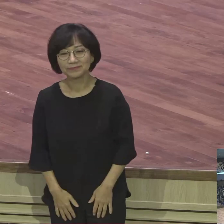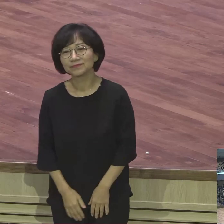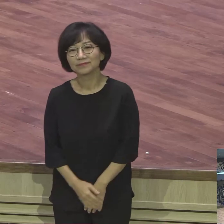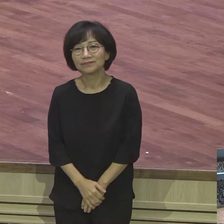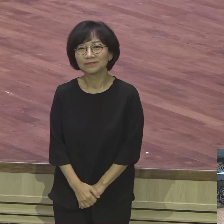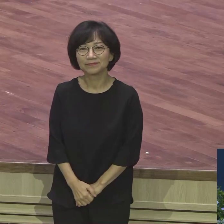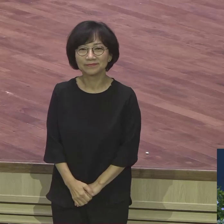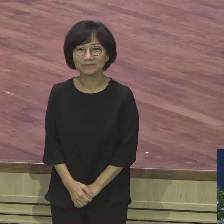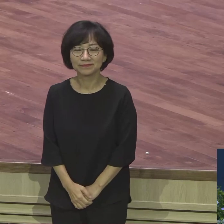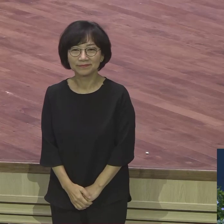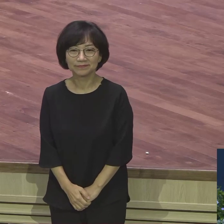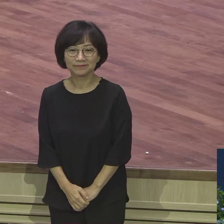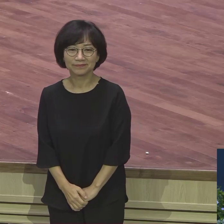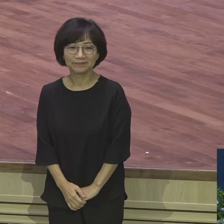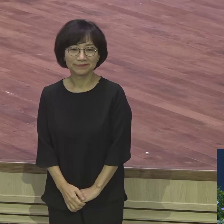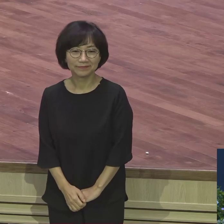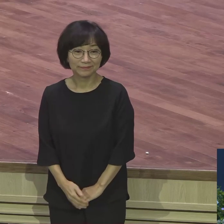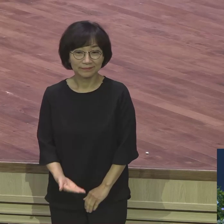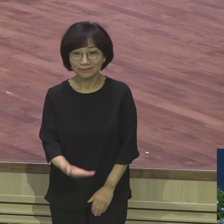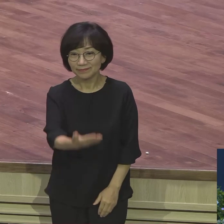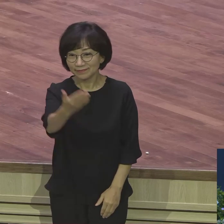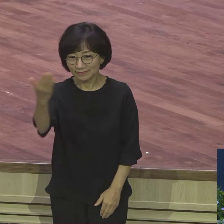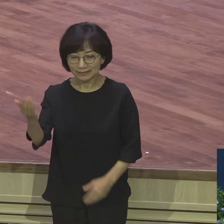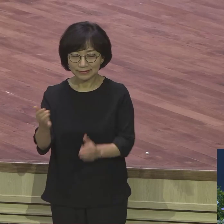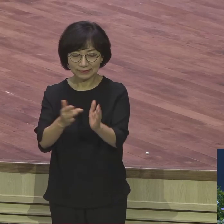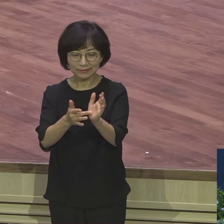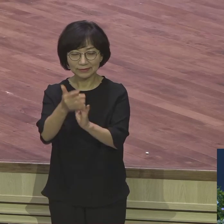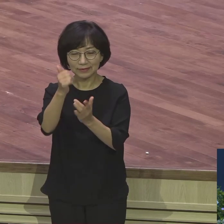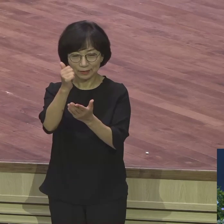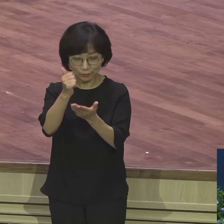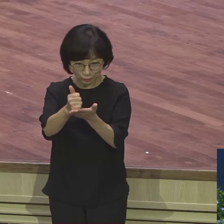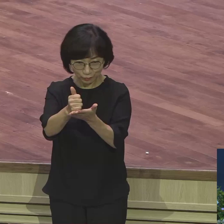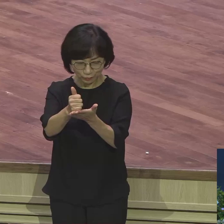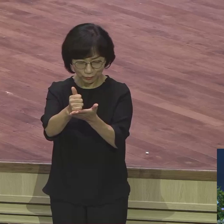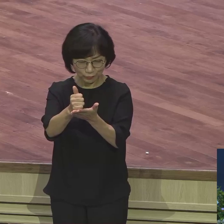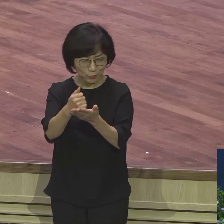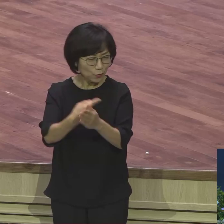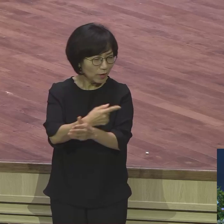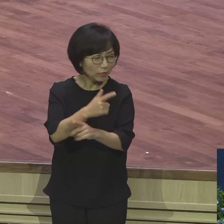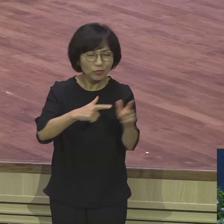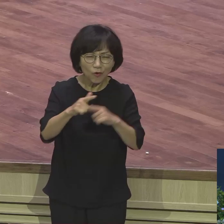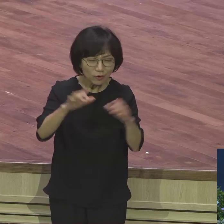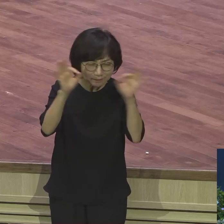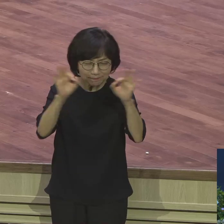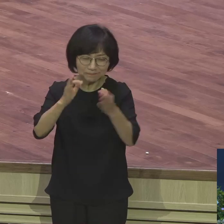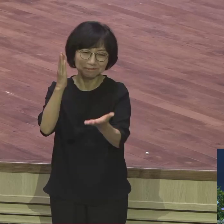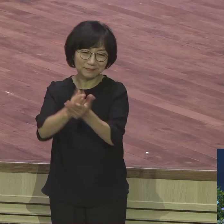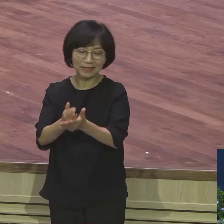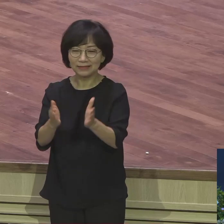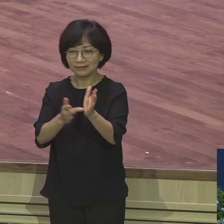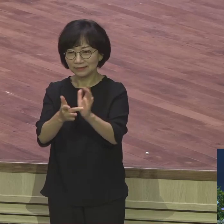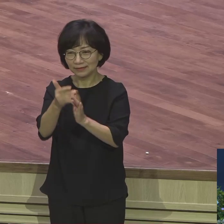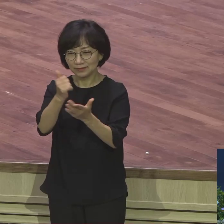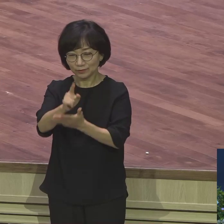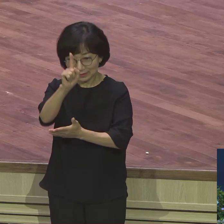예수로 충분하시기 바랍니다. 더 이상 여러분이 뭘 바란다는 것은 그는